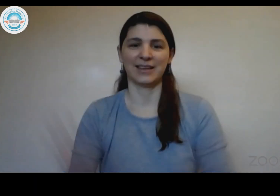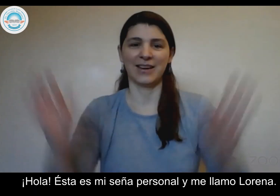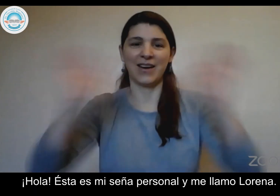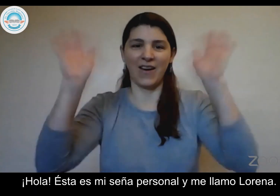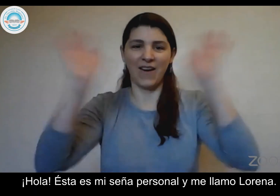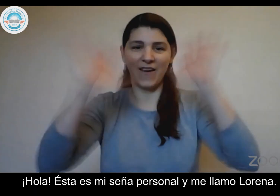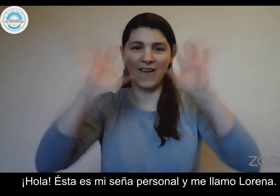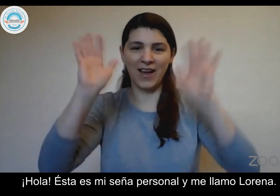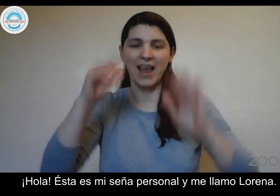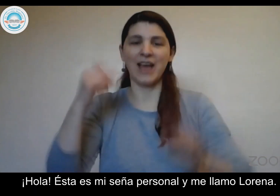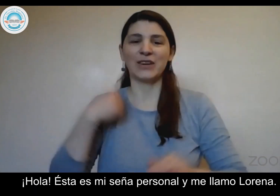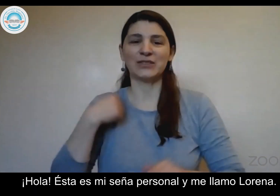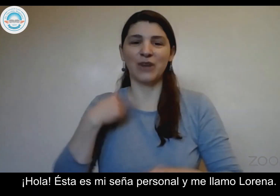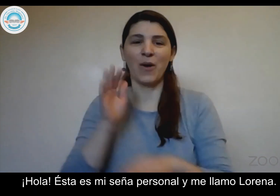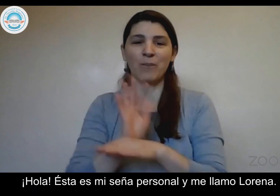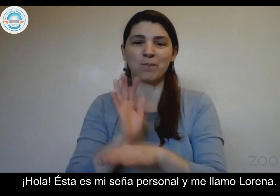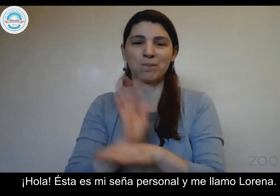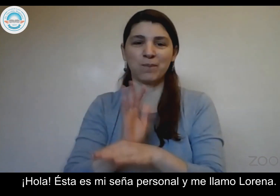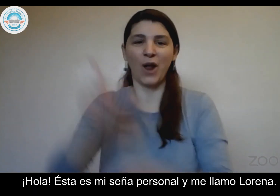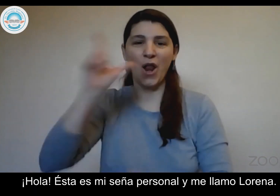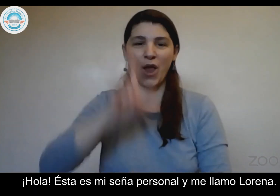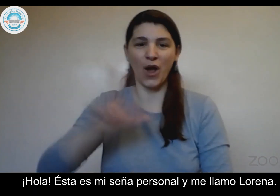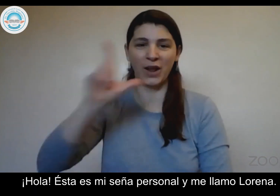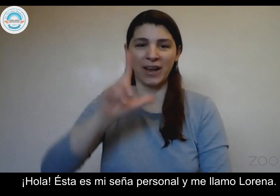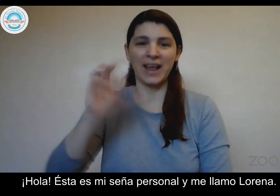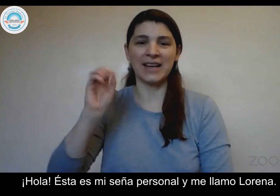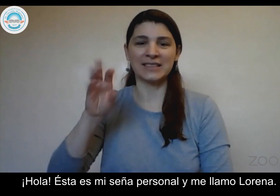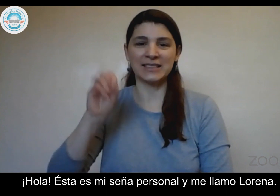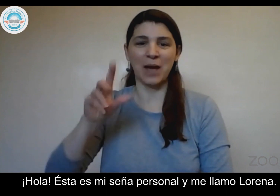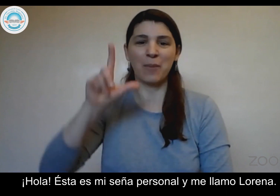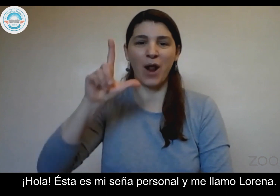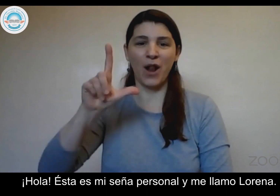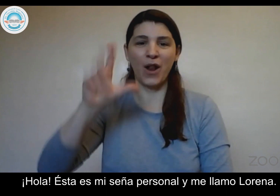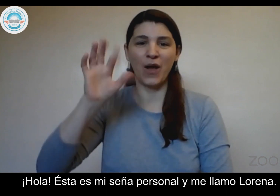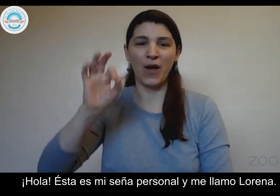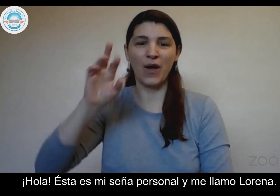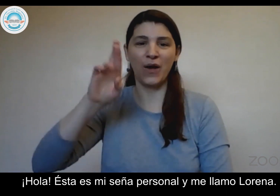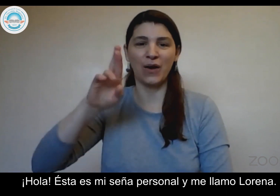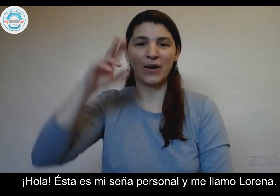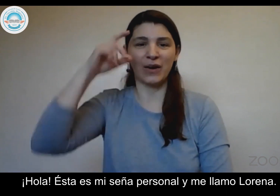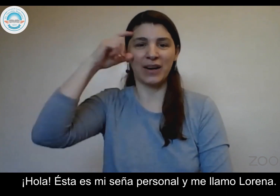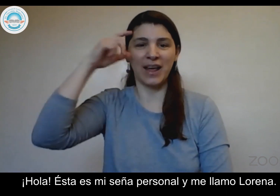Hola, esta es mi seño personal y me llamo Lorena.